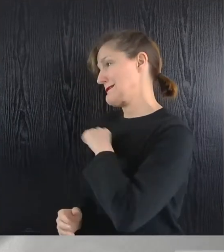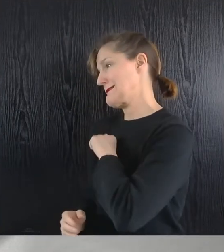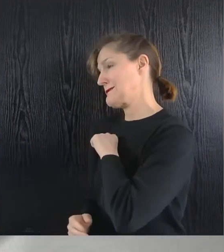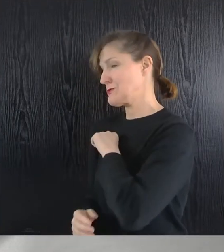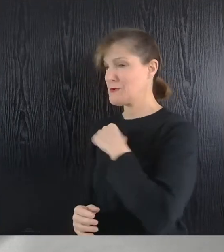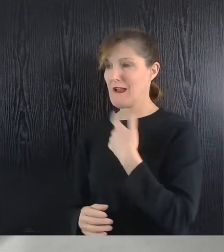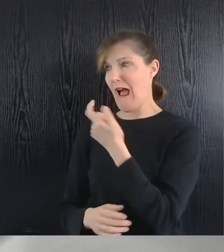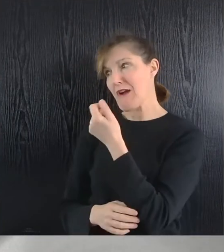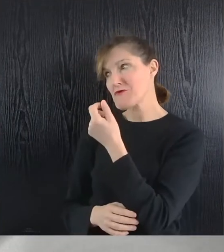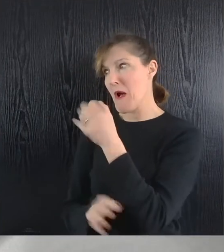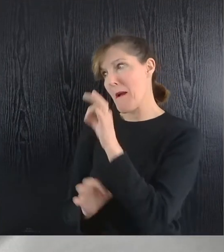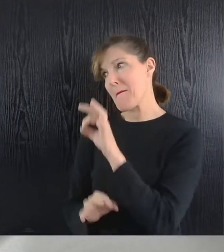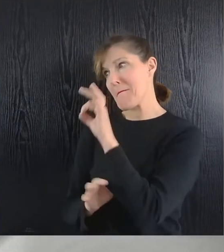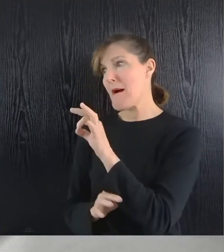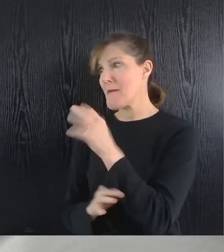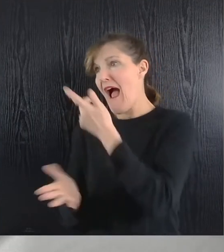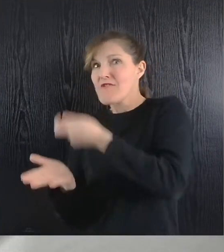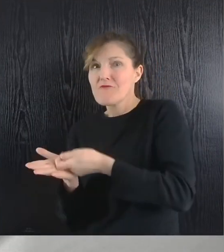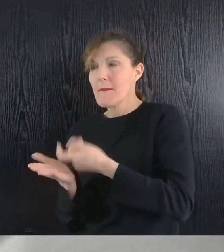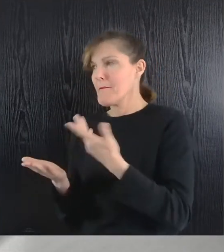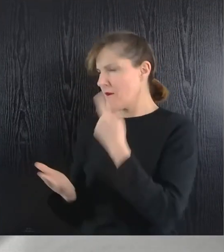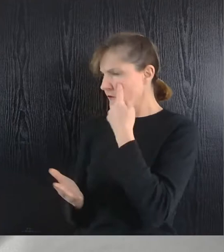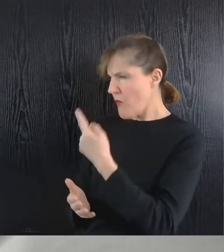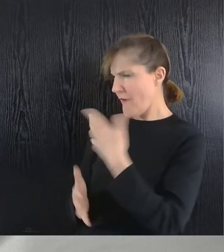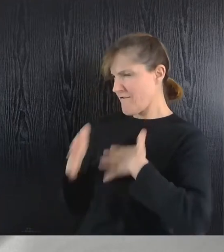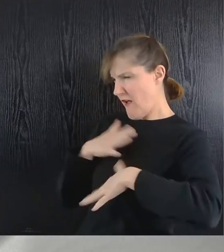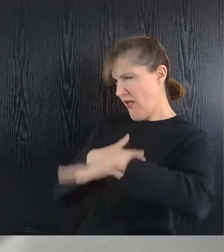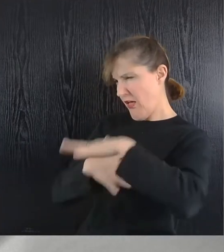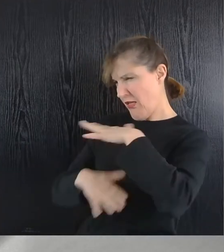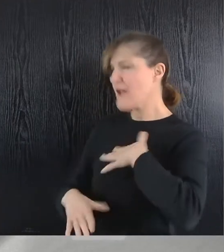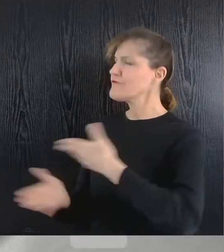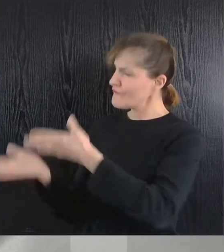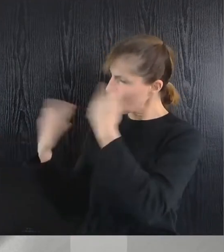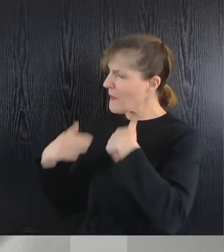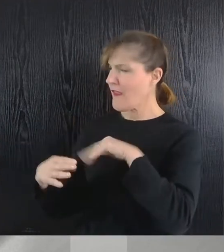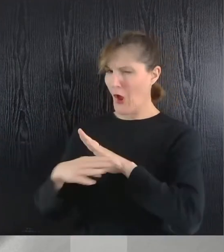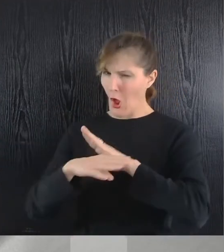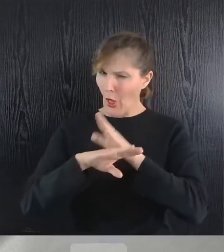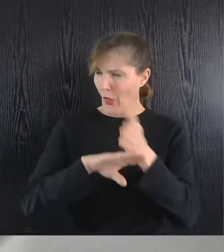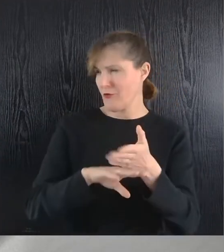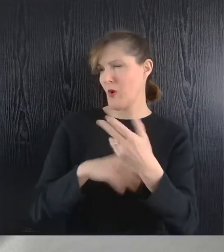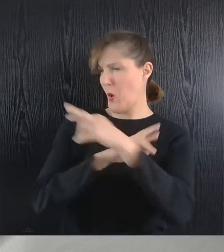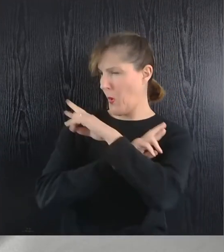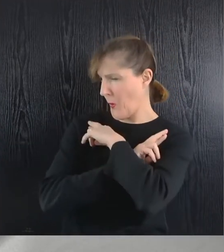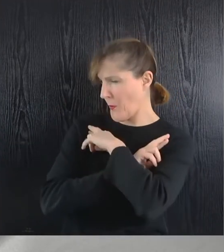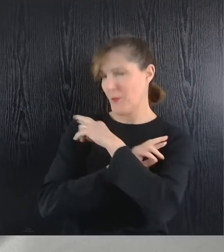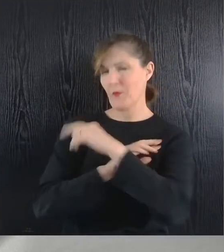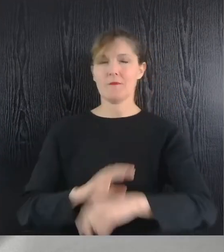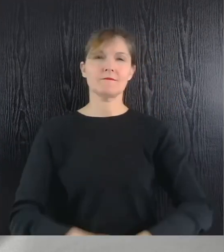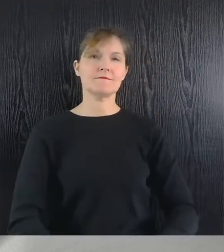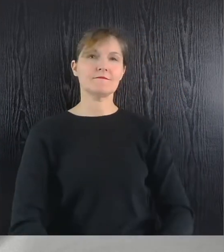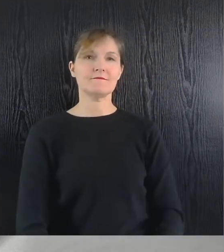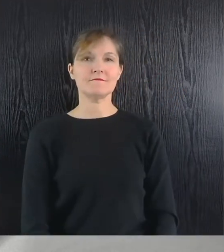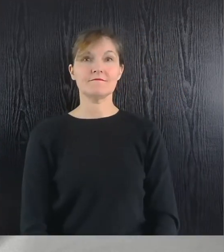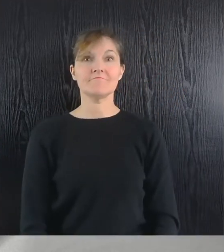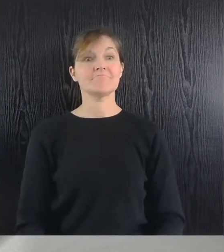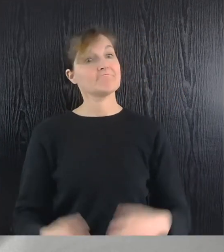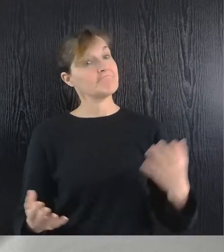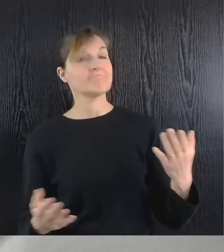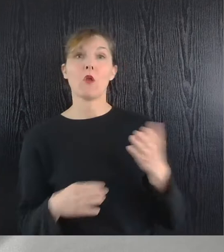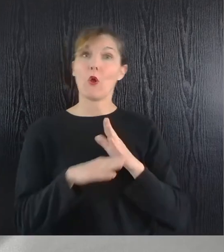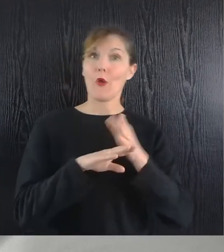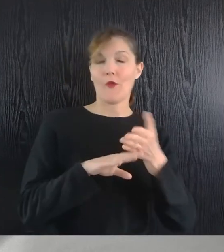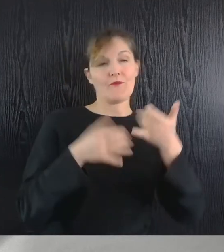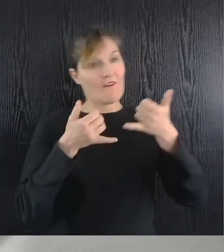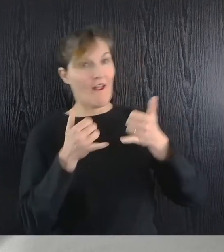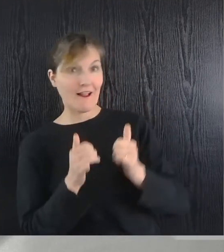'argent pour acheter un magazine, mais vous avez l'air très fatigué. Venez vous reposer un peu chez moi. » Il s'est assis avec